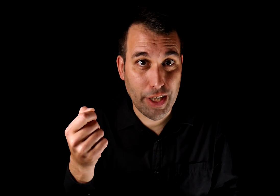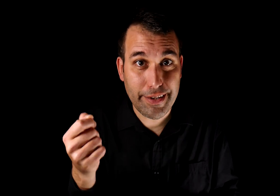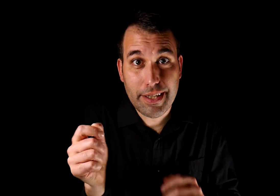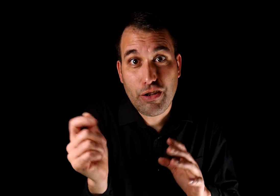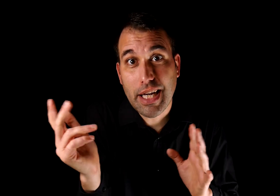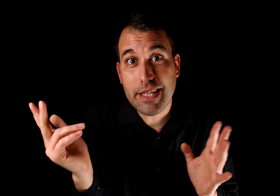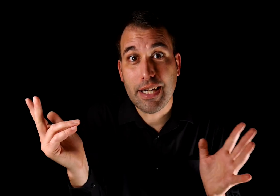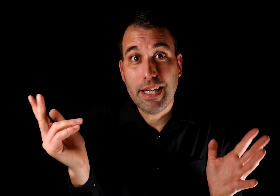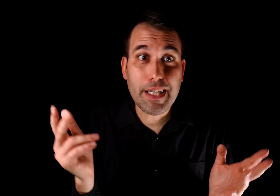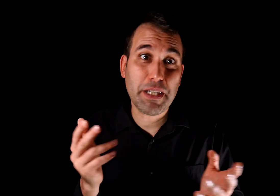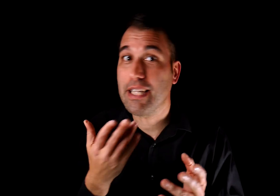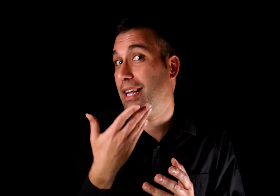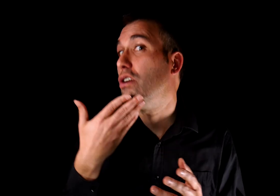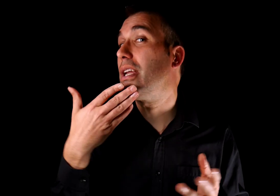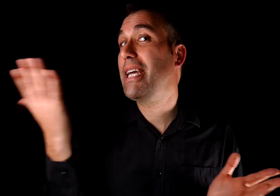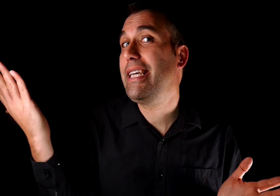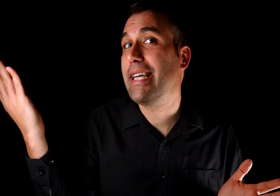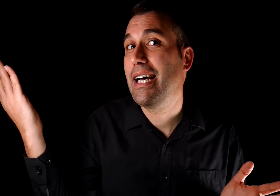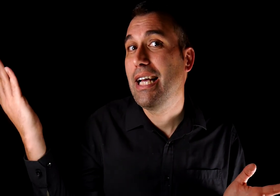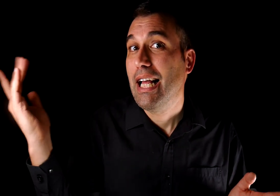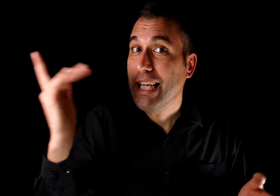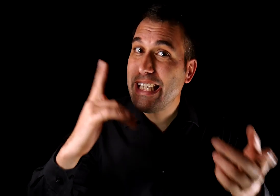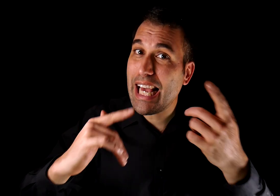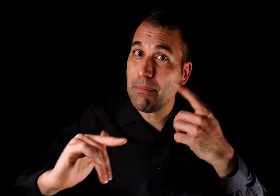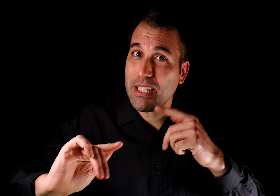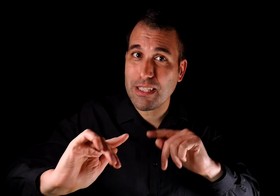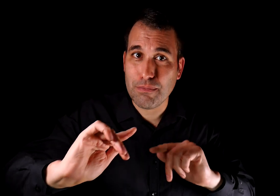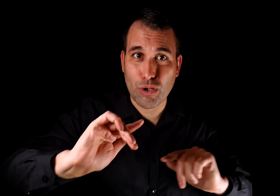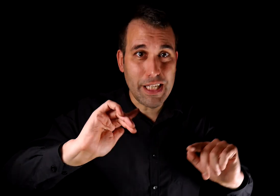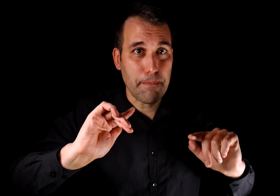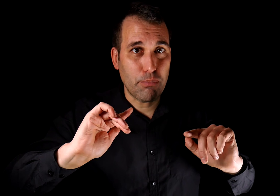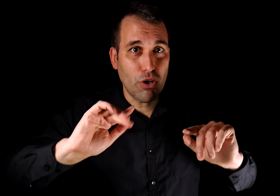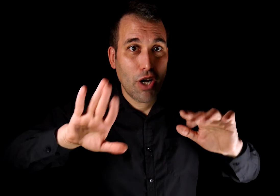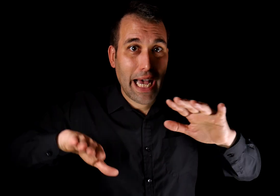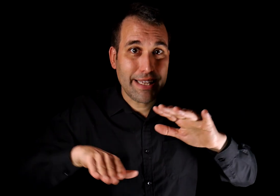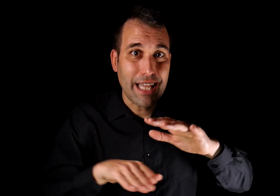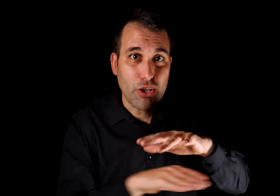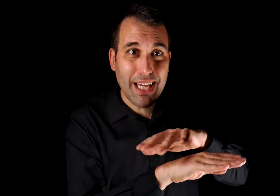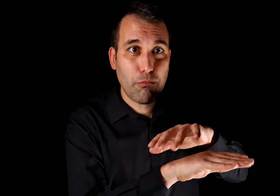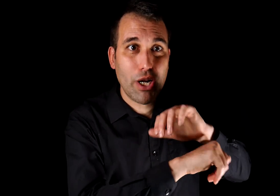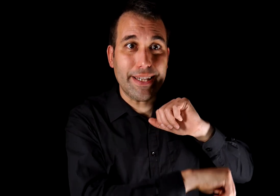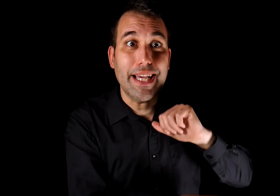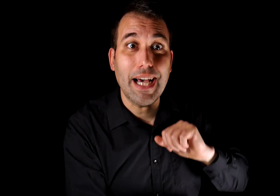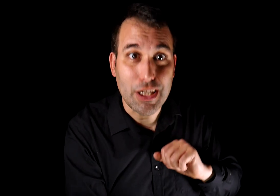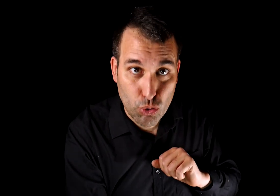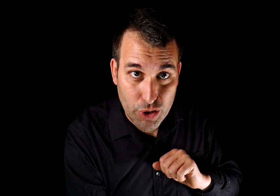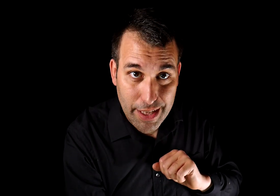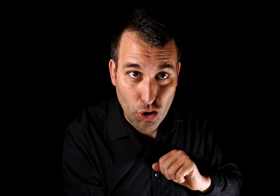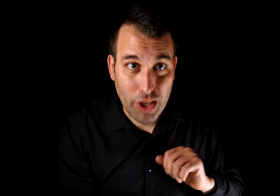quiere hacer daño a nadie y que presenta la otra mejilla, y al mismo tiempo, antagonizar a muerte, a su contradictor,